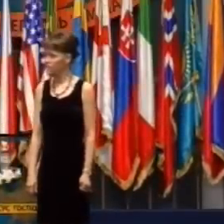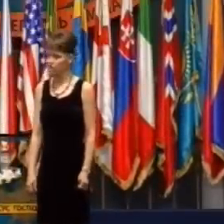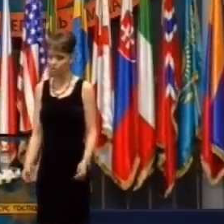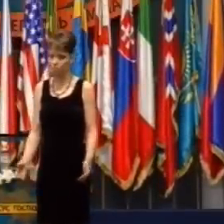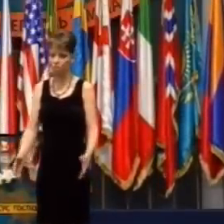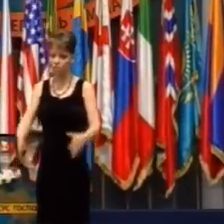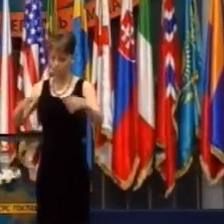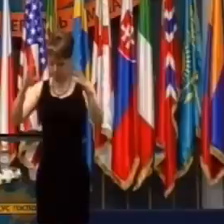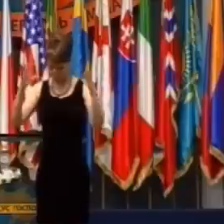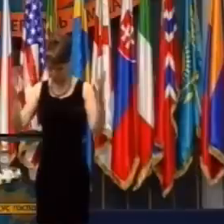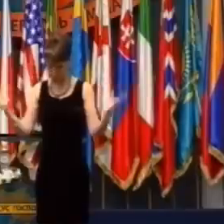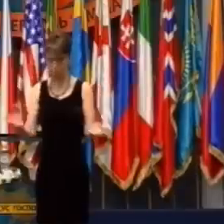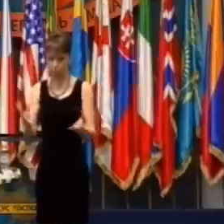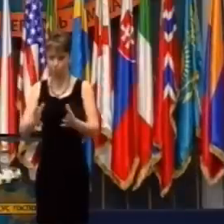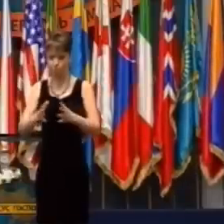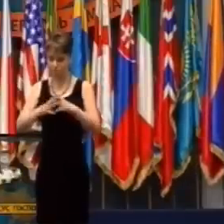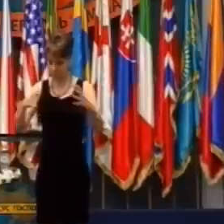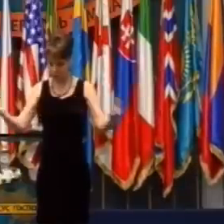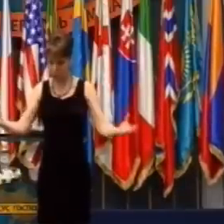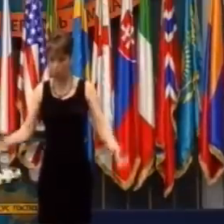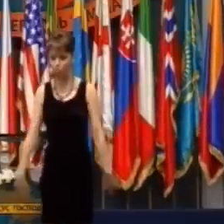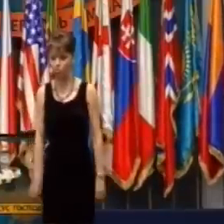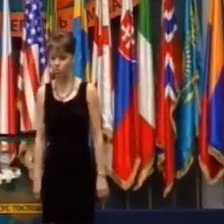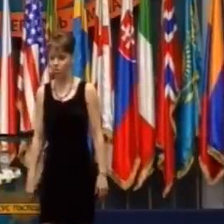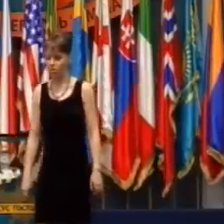sa nám podarilo vyprázdniť to miesto.